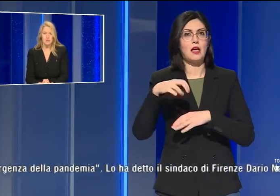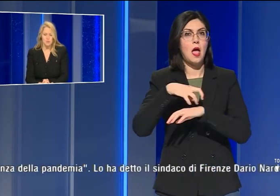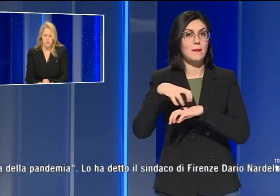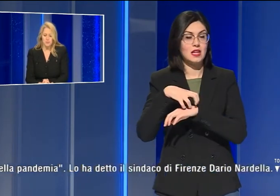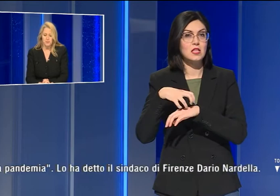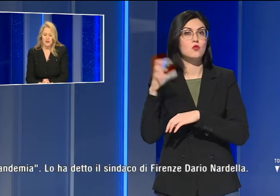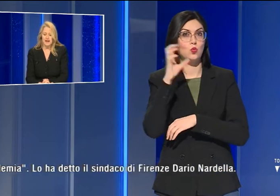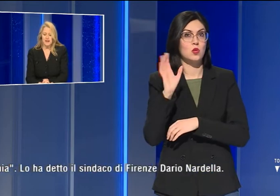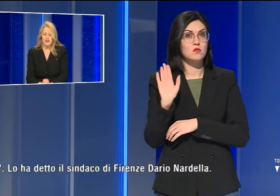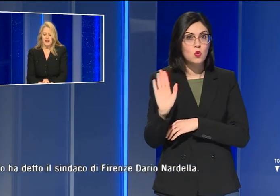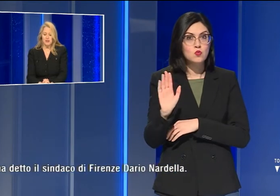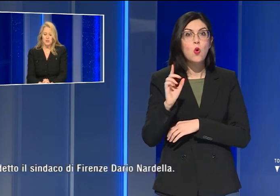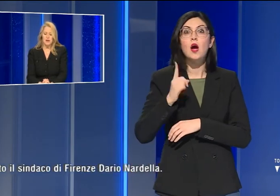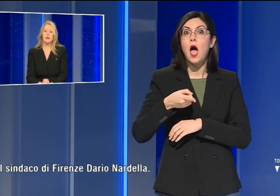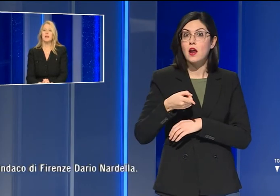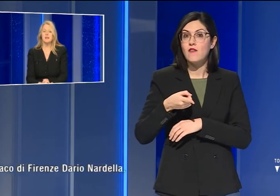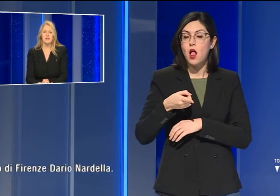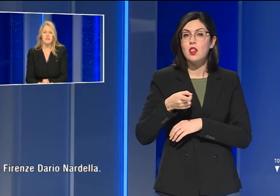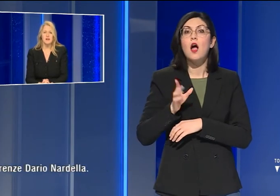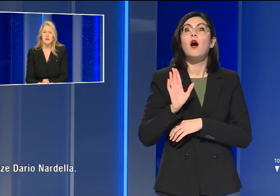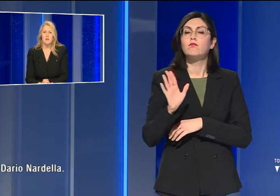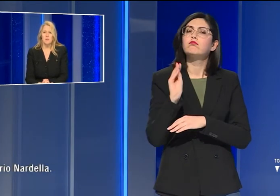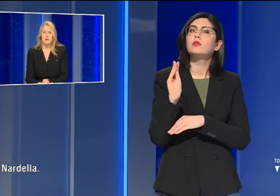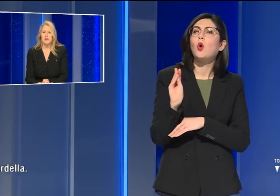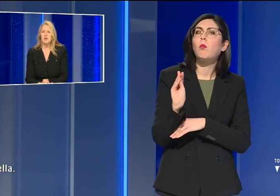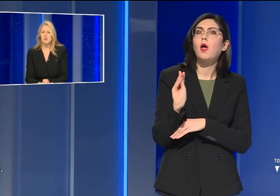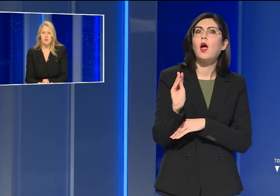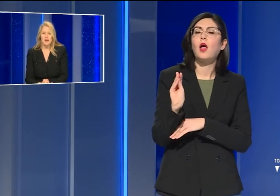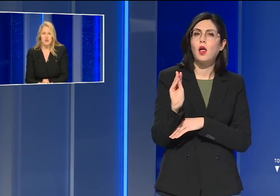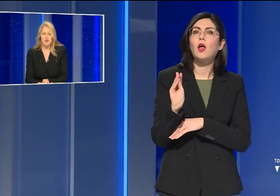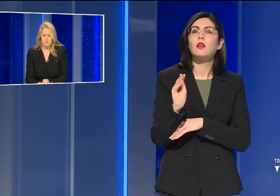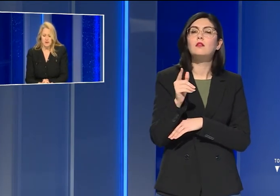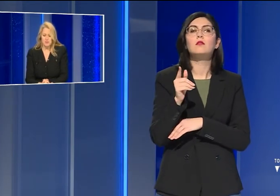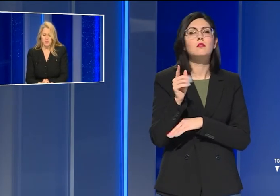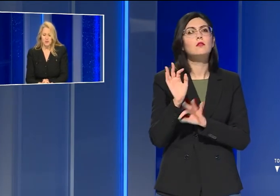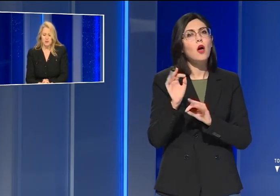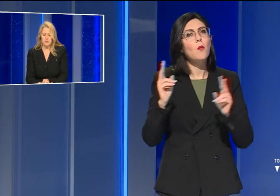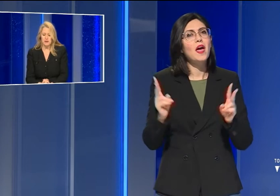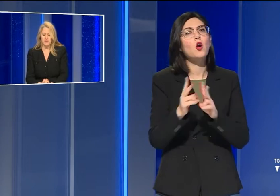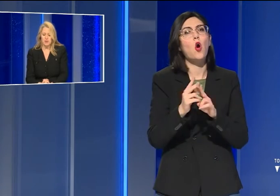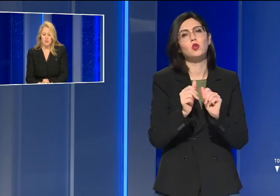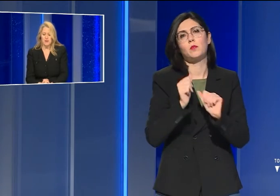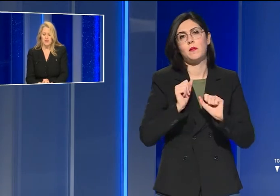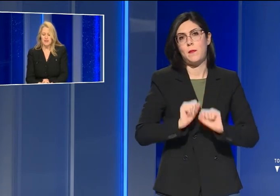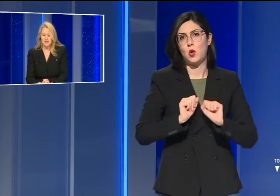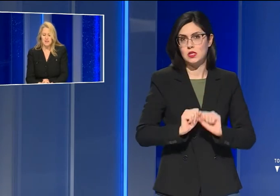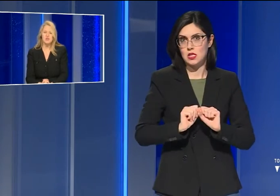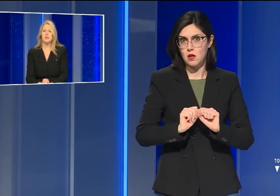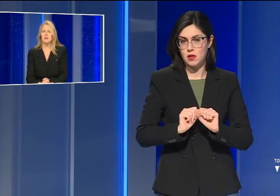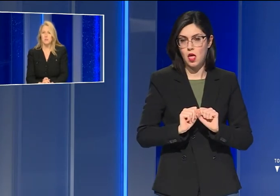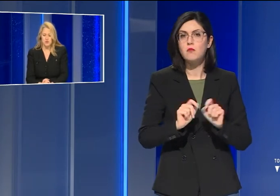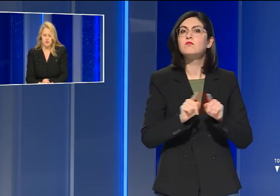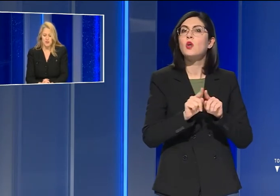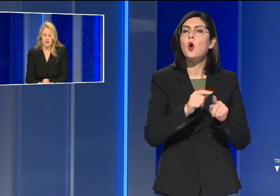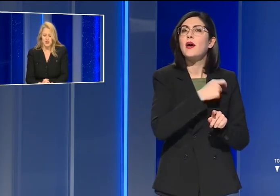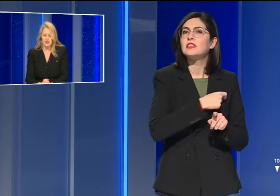turismo Garavaglia una richiesta per incontrarci il prima possibile, come sindaci